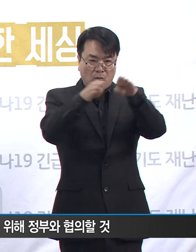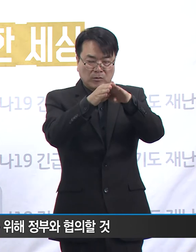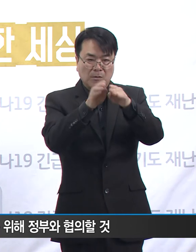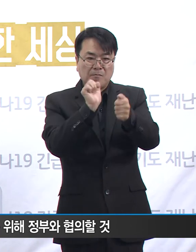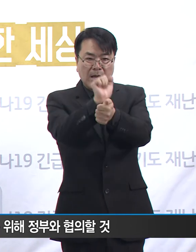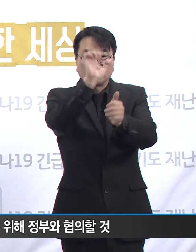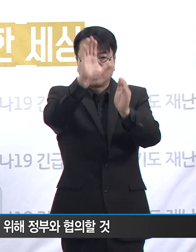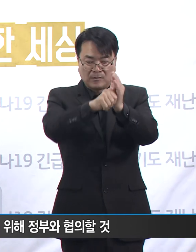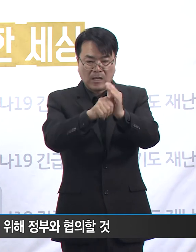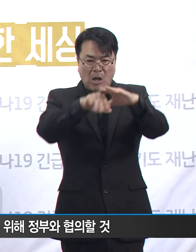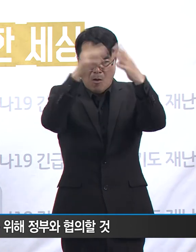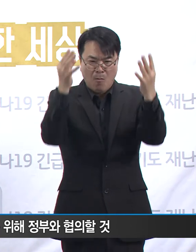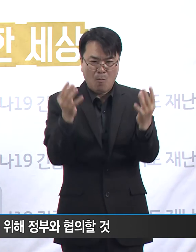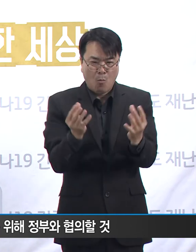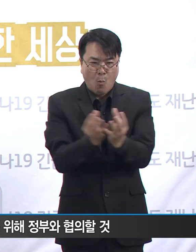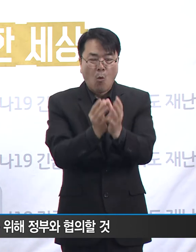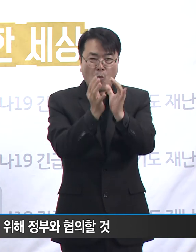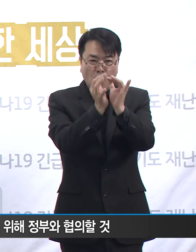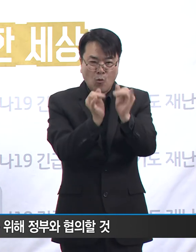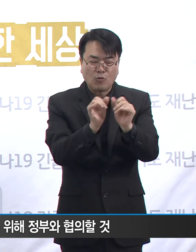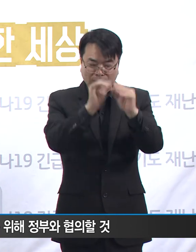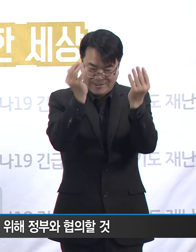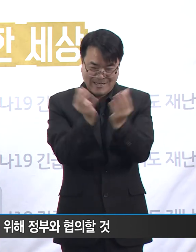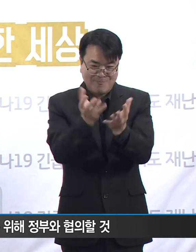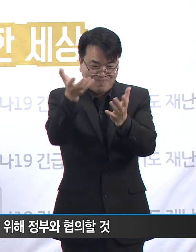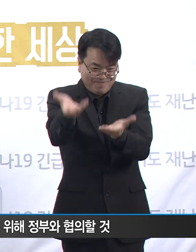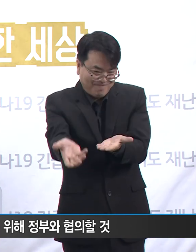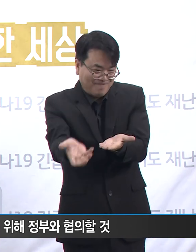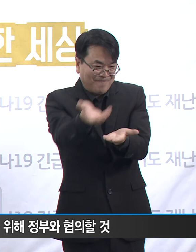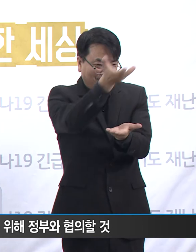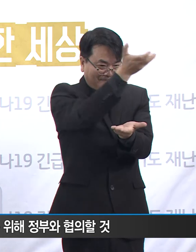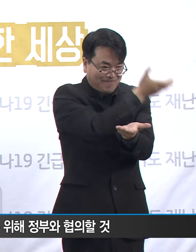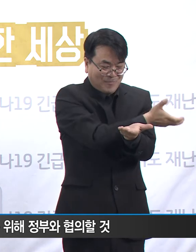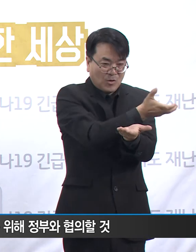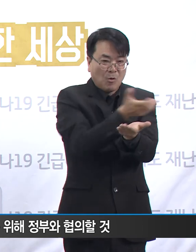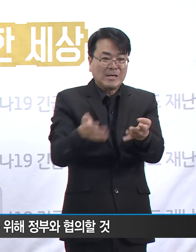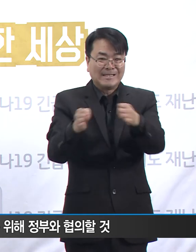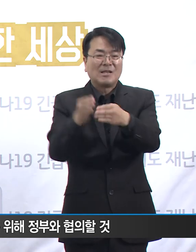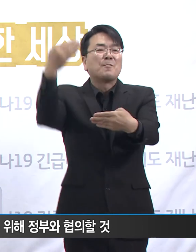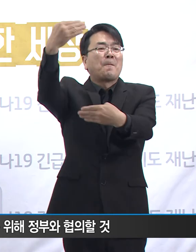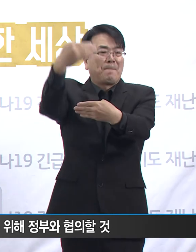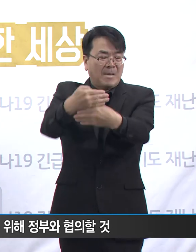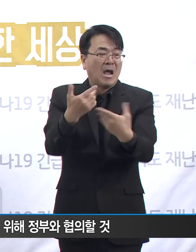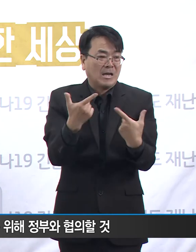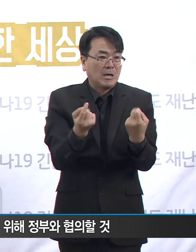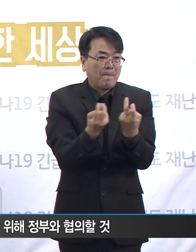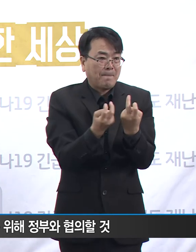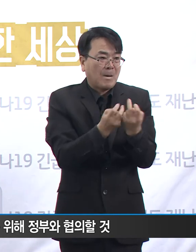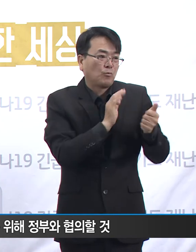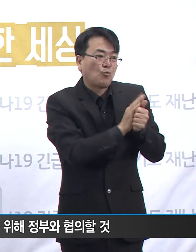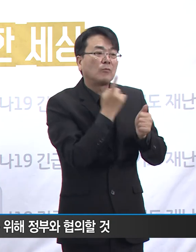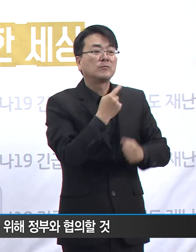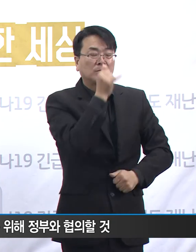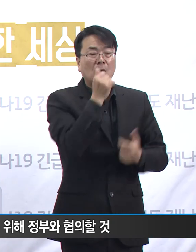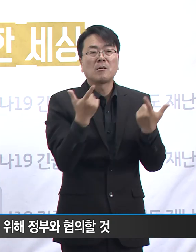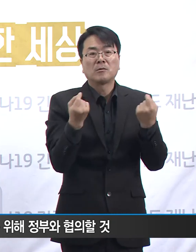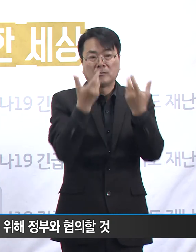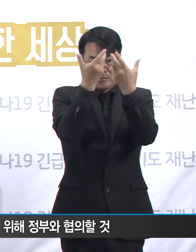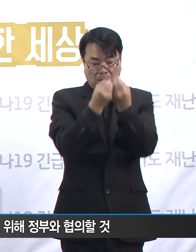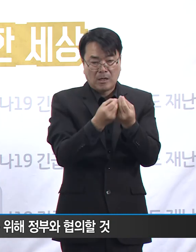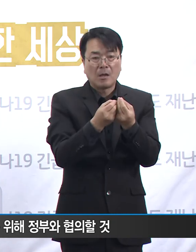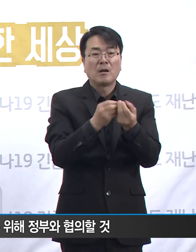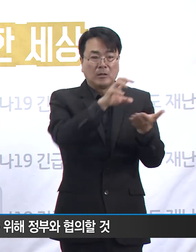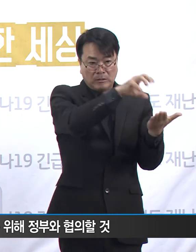전원받아서 코어트 진료를 제공했었고 경기도의료원 수원병원이 광주시 SRC재활병원의 접촉자